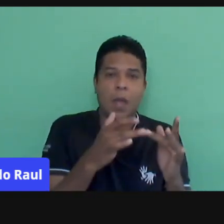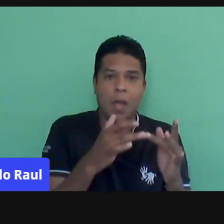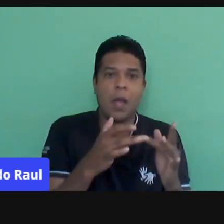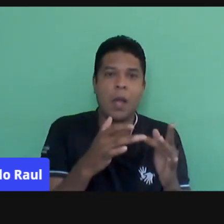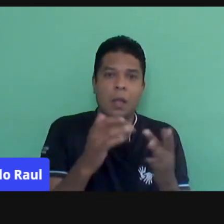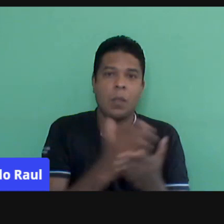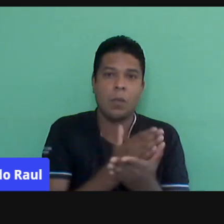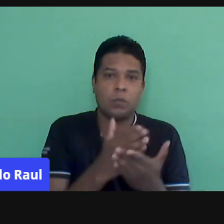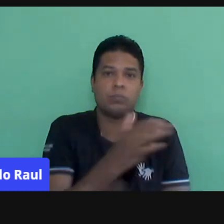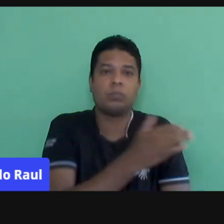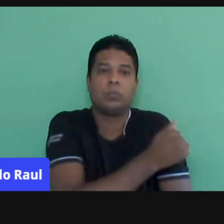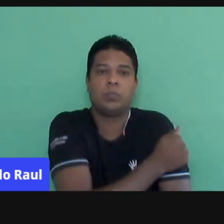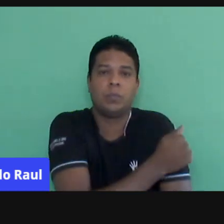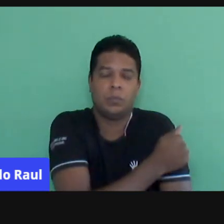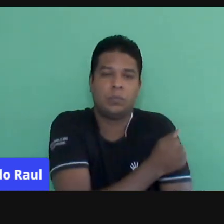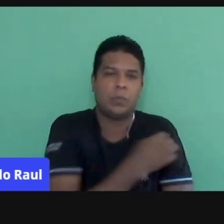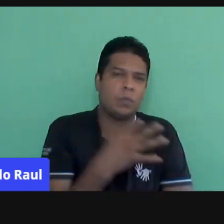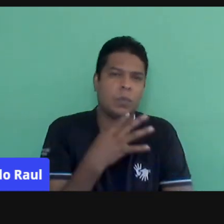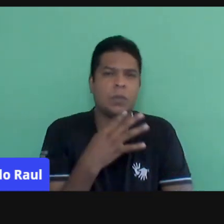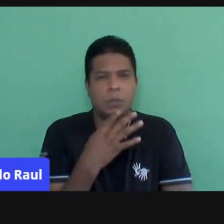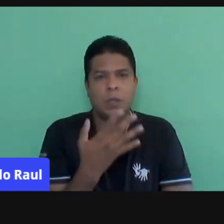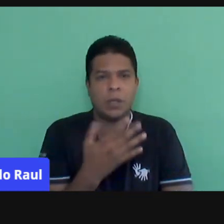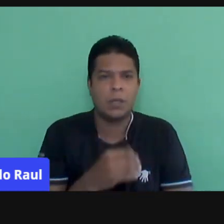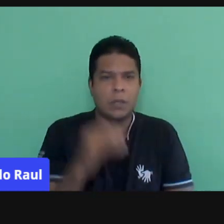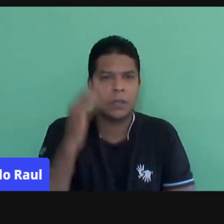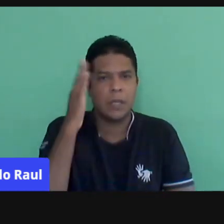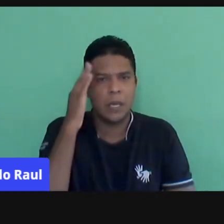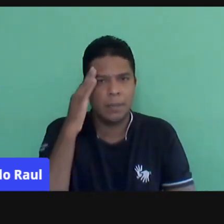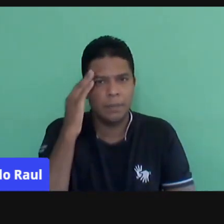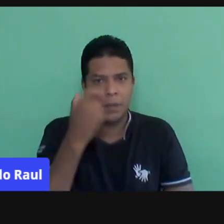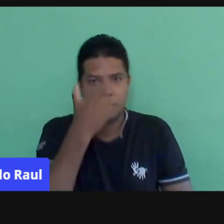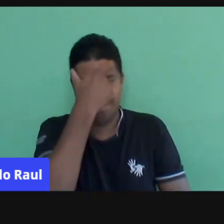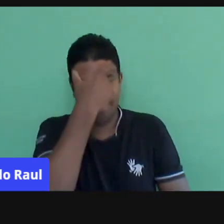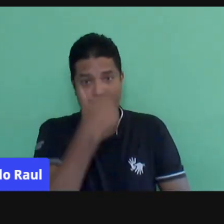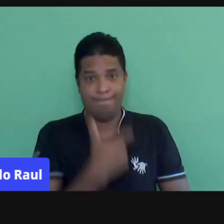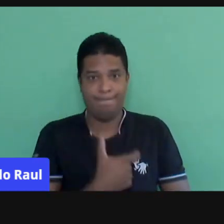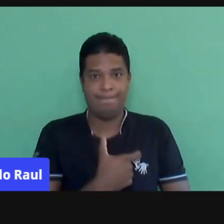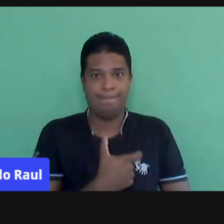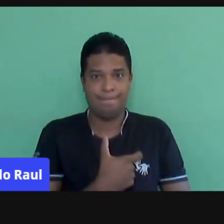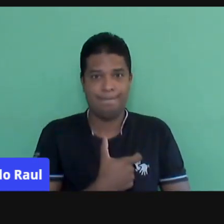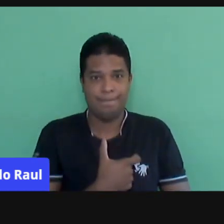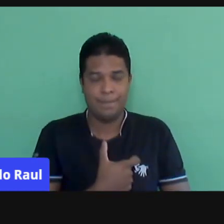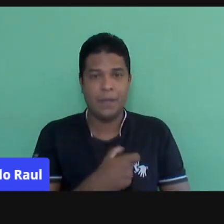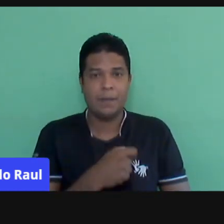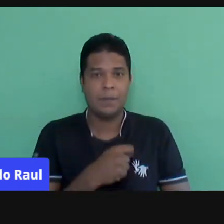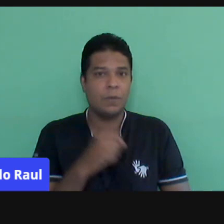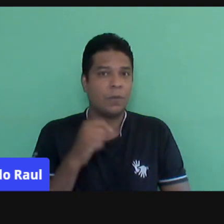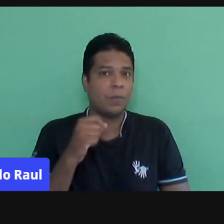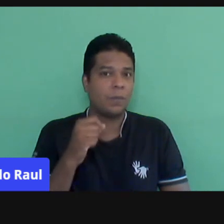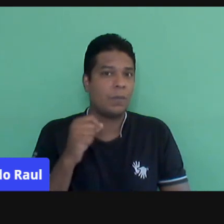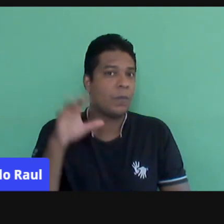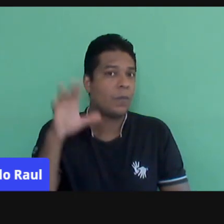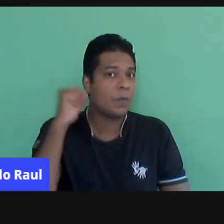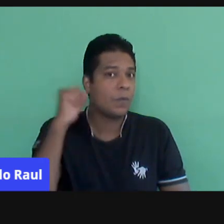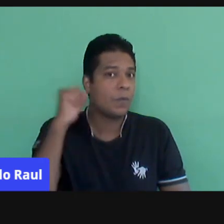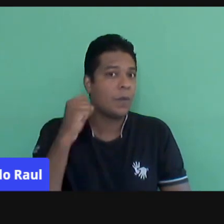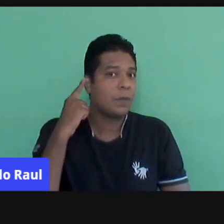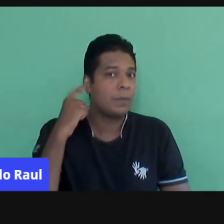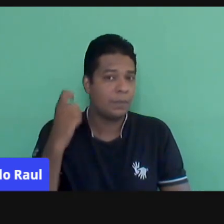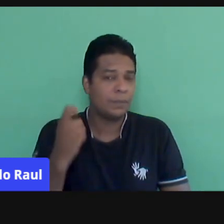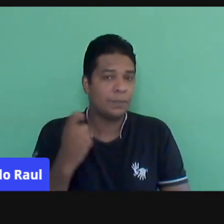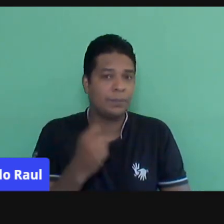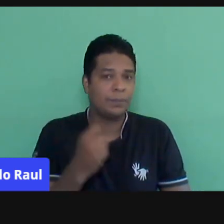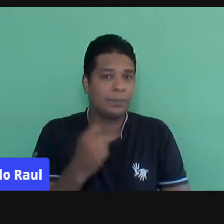Eu conheci um pouco desses alunos. Eles sabiam quem eu era, eles já tinham ouvido minha voz, já tinham conhecido do meu